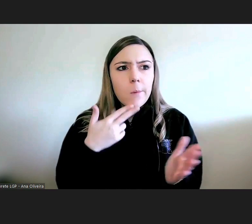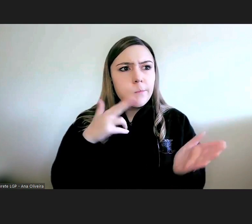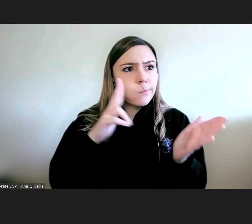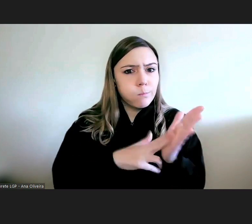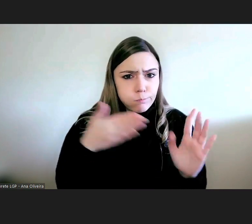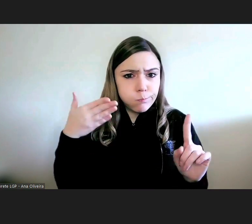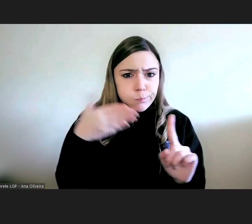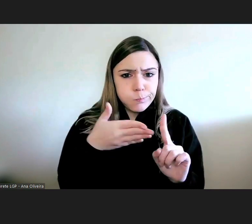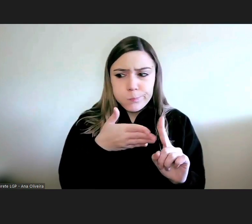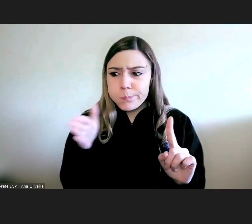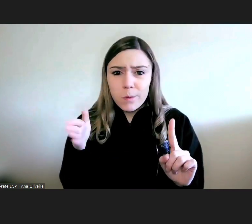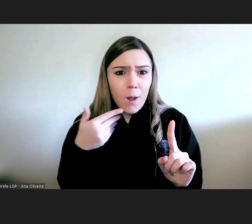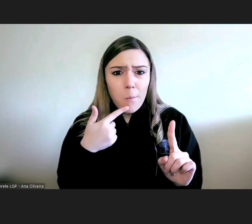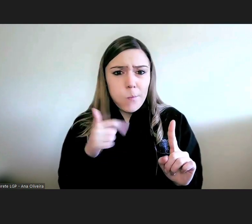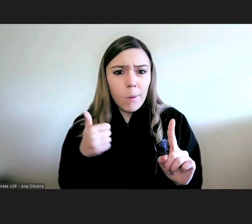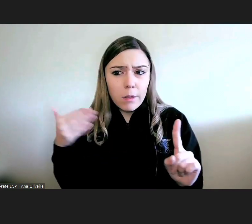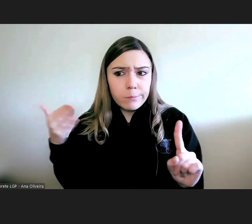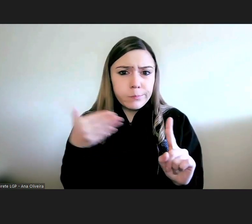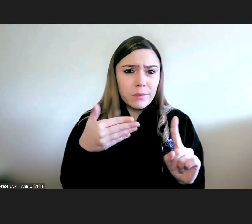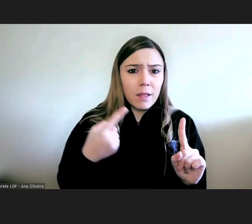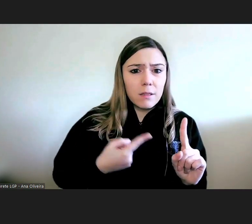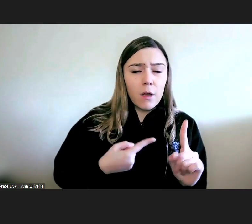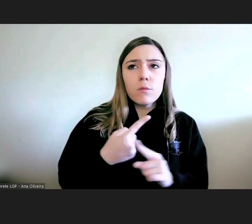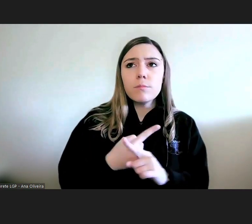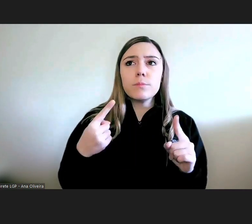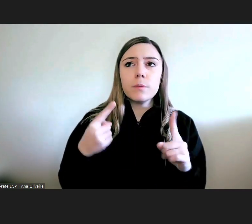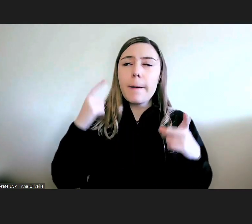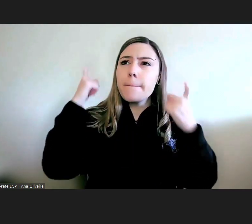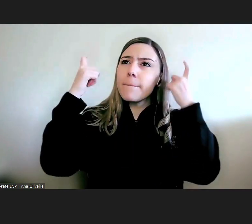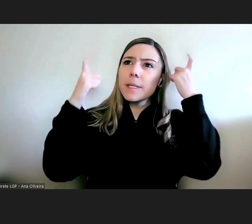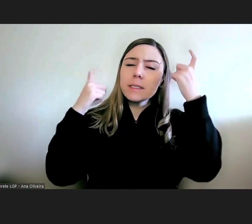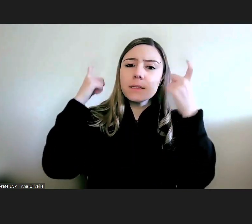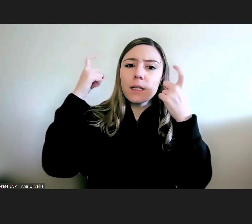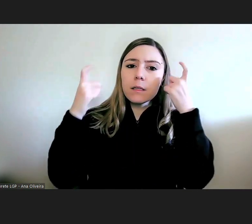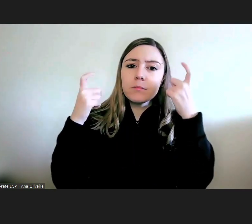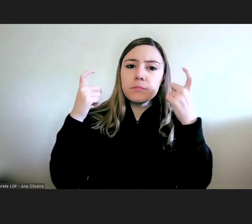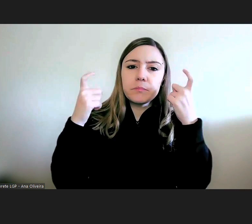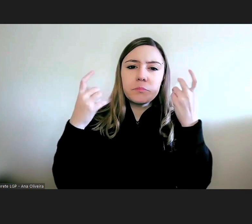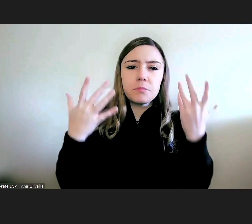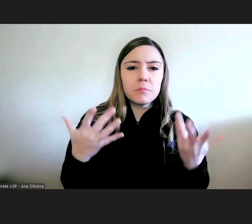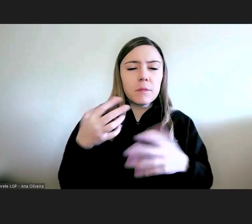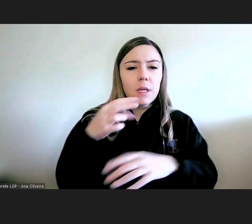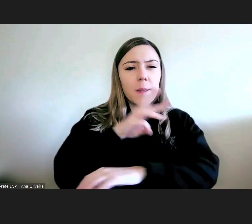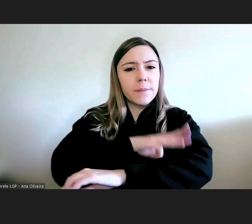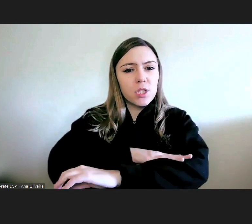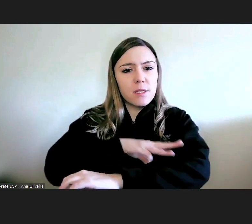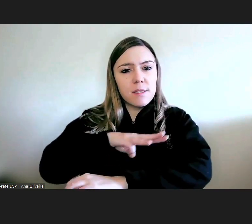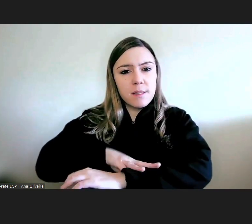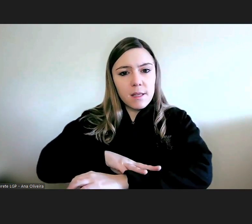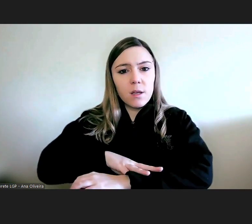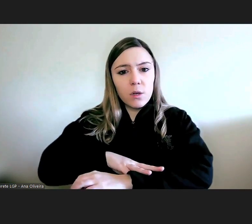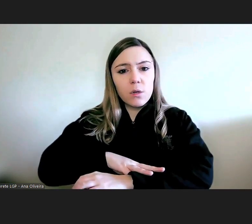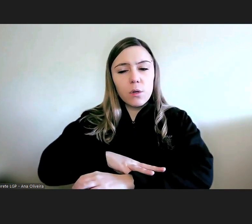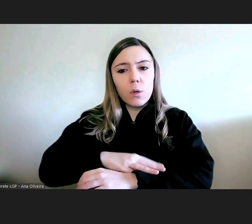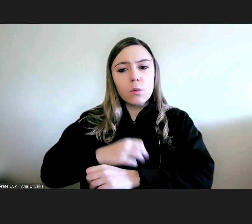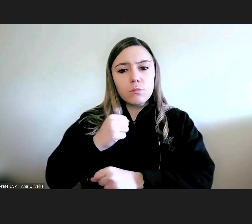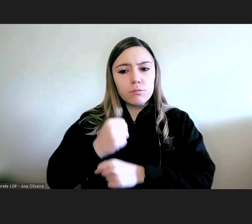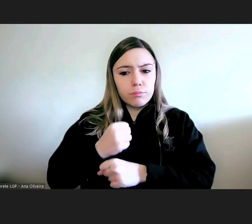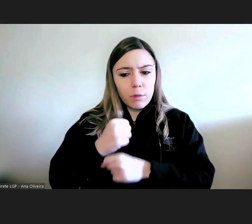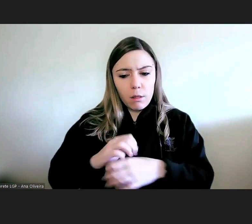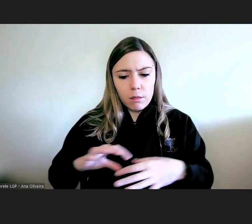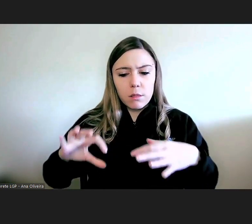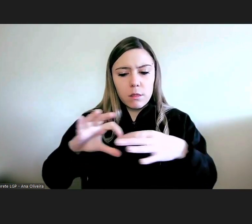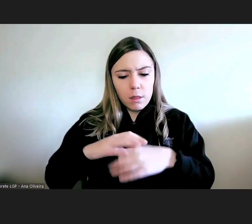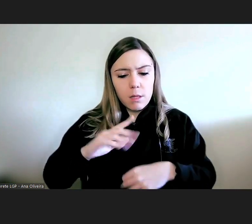não há maneira de pensar que a administração o exercício diário dos poderes da